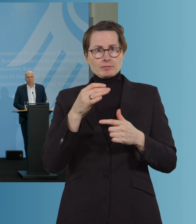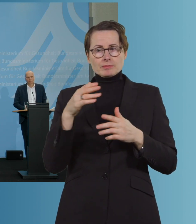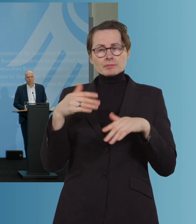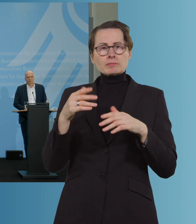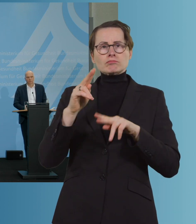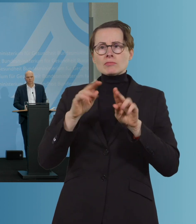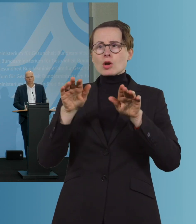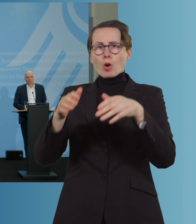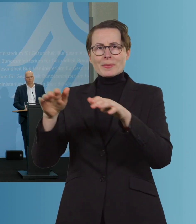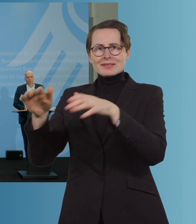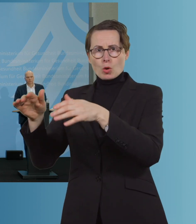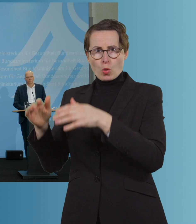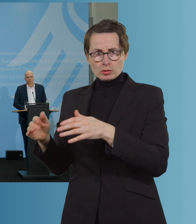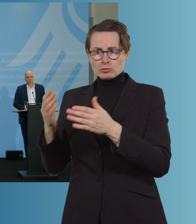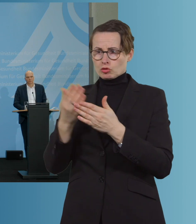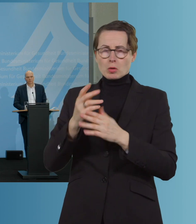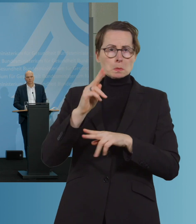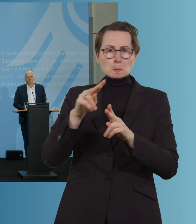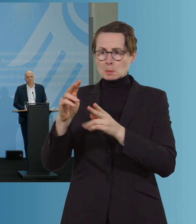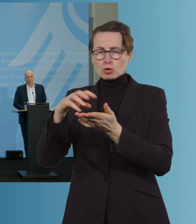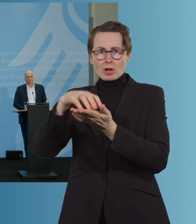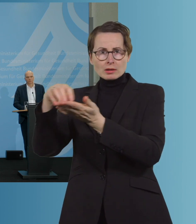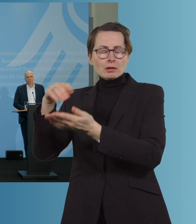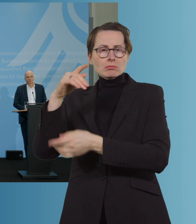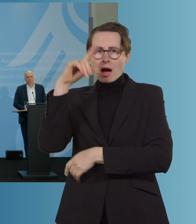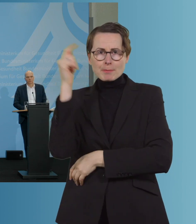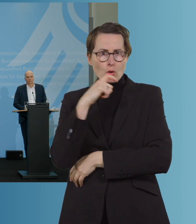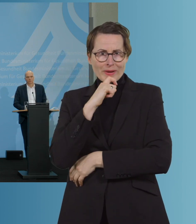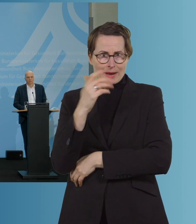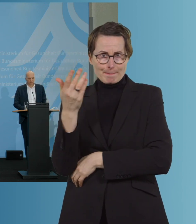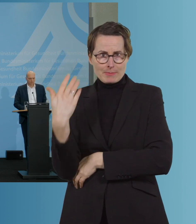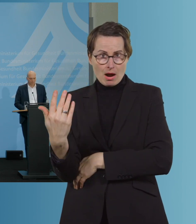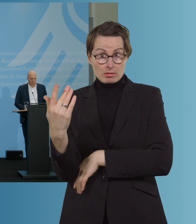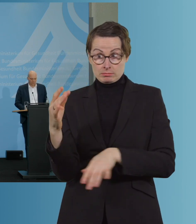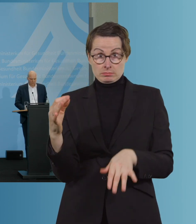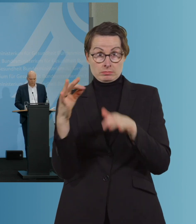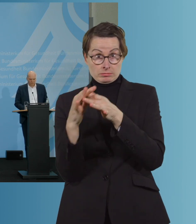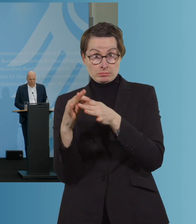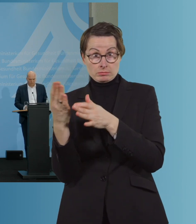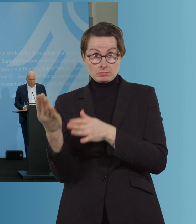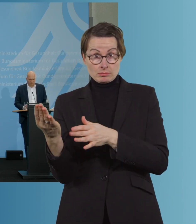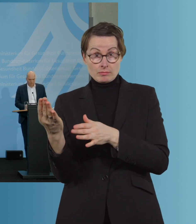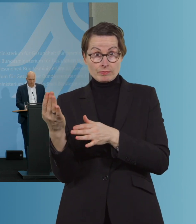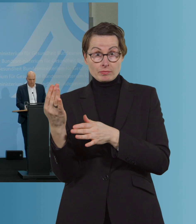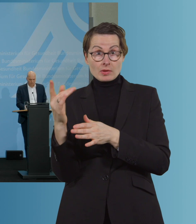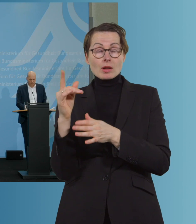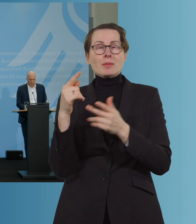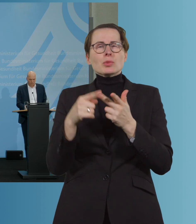einzelnen Städten wie zum Beispiel Hamburg oder Bremen schon aufgelegt wurden? Und ändert sich was für Lehrerinnen und Lehrer in der Impfverordnung?